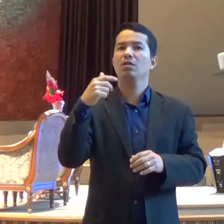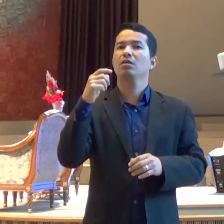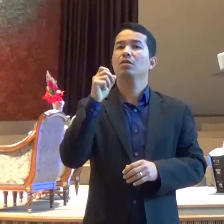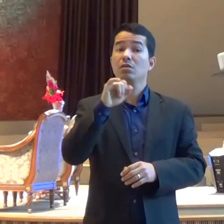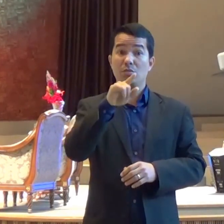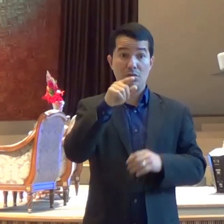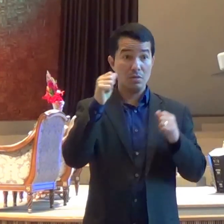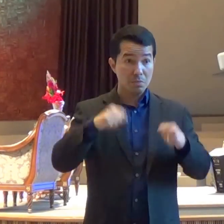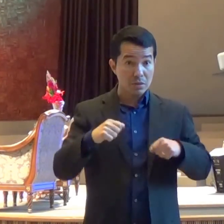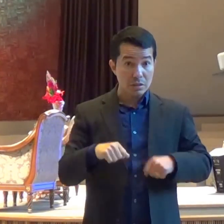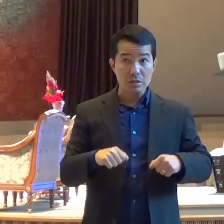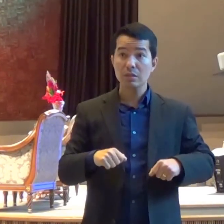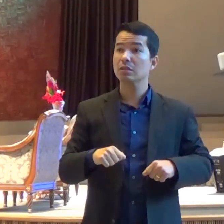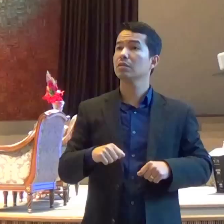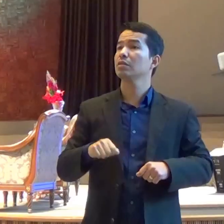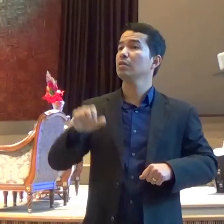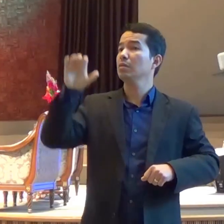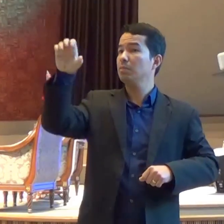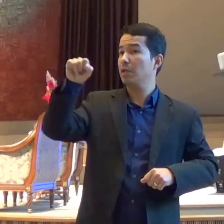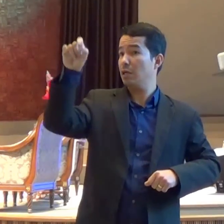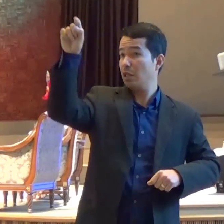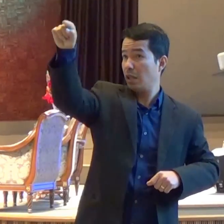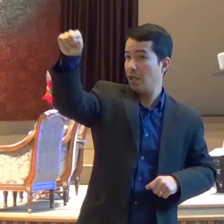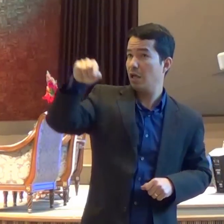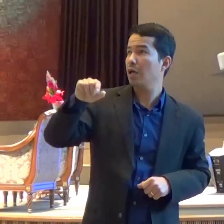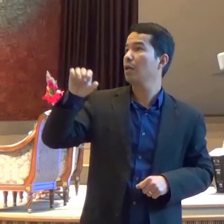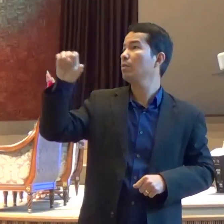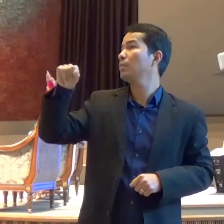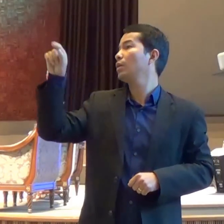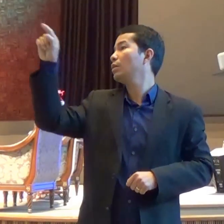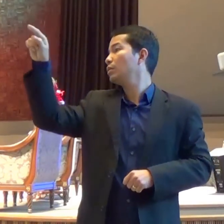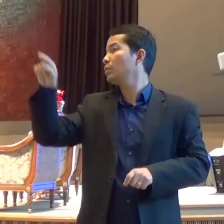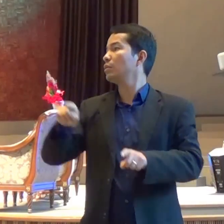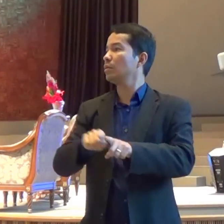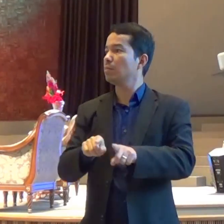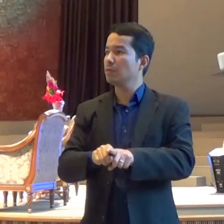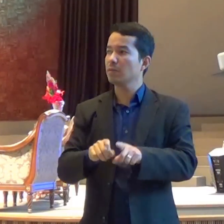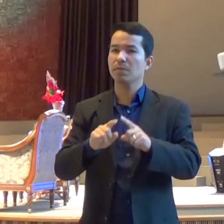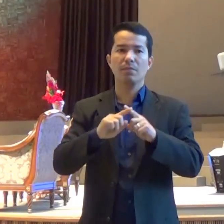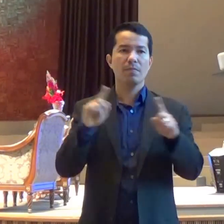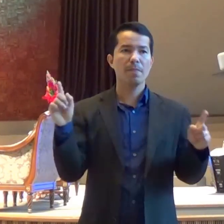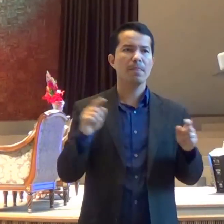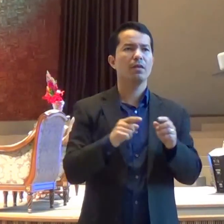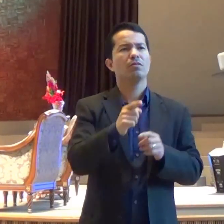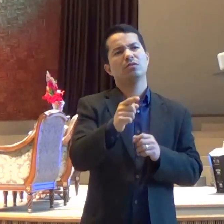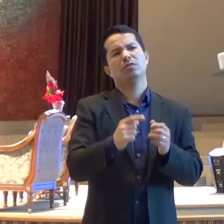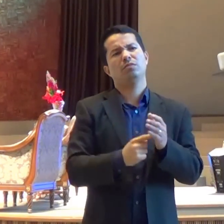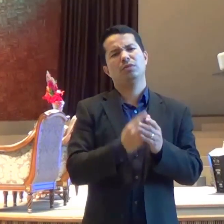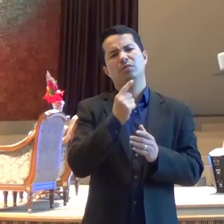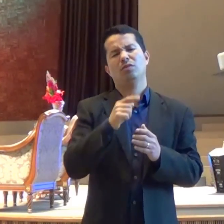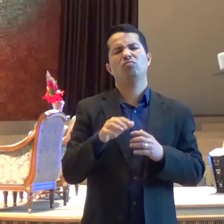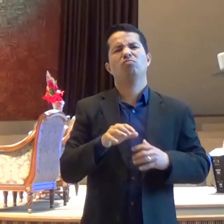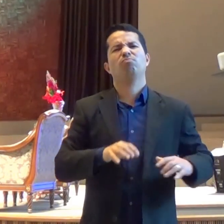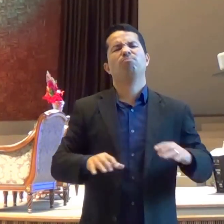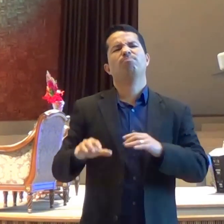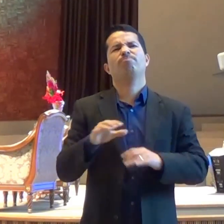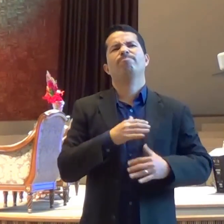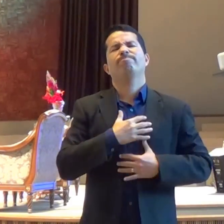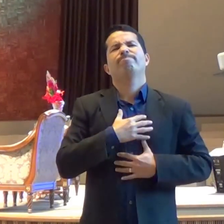vai ter que levantar E pegar Ali naquele lugar Mas primeiro Se prepare Fala com Deus